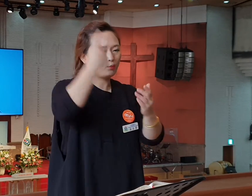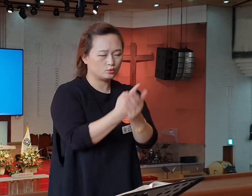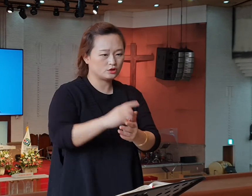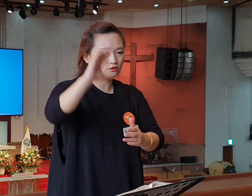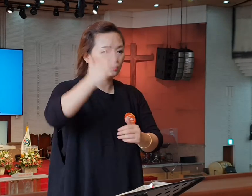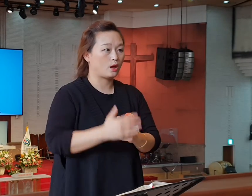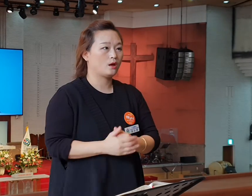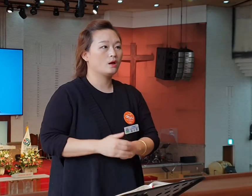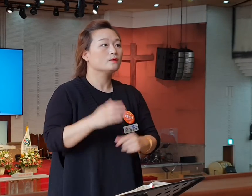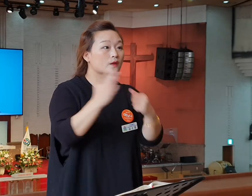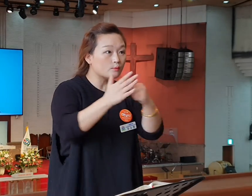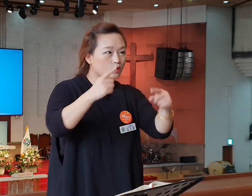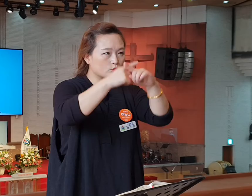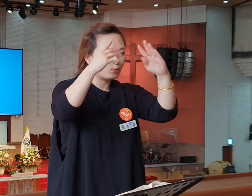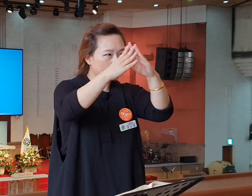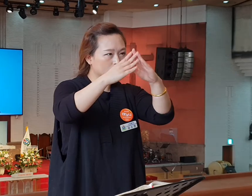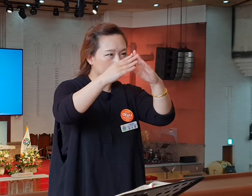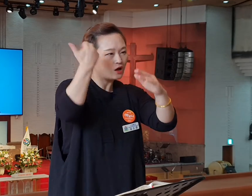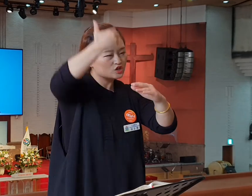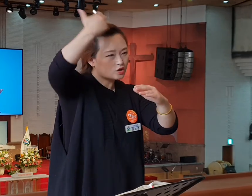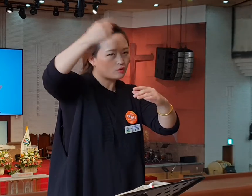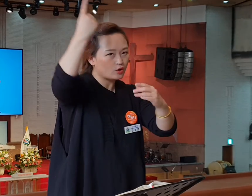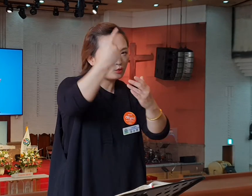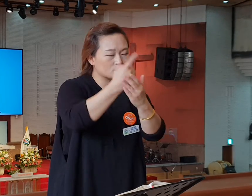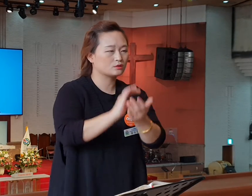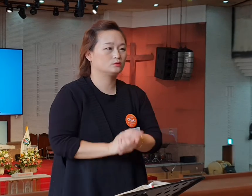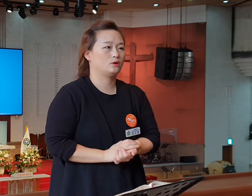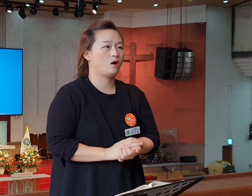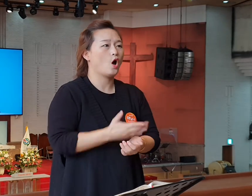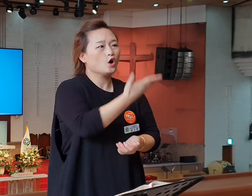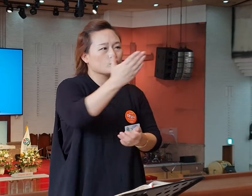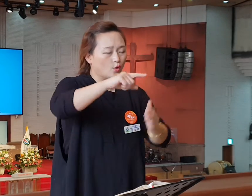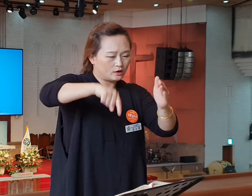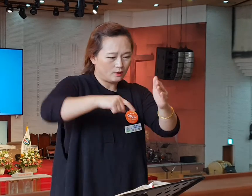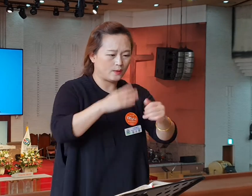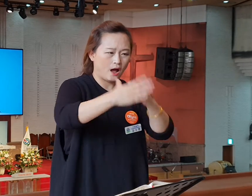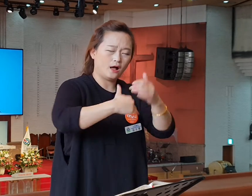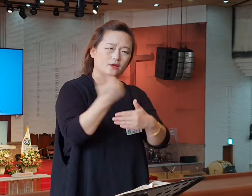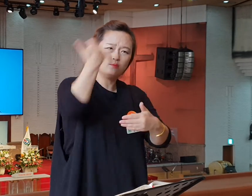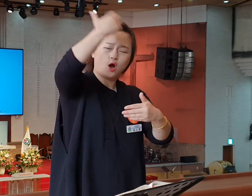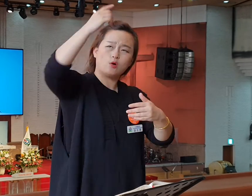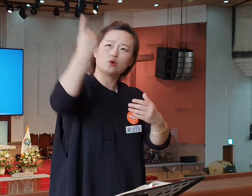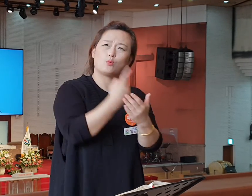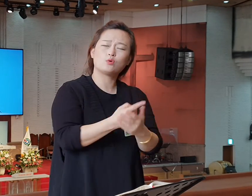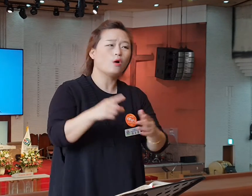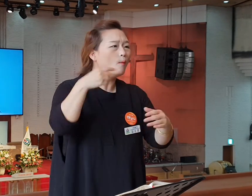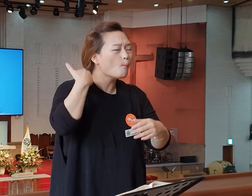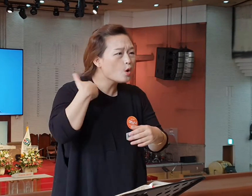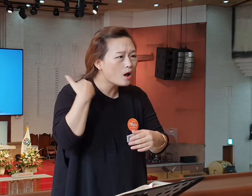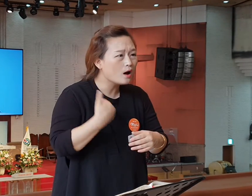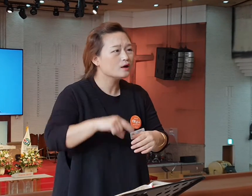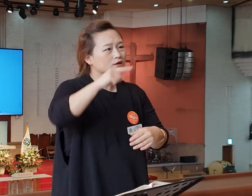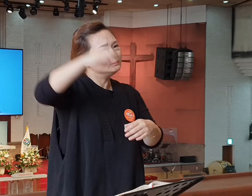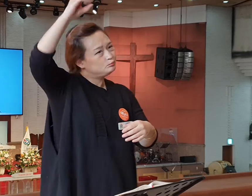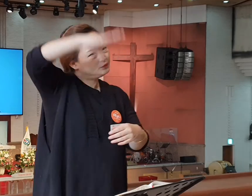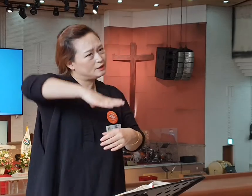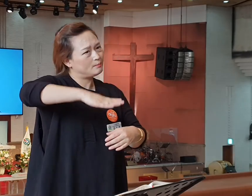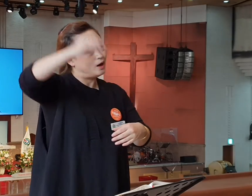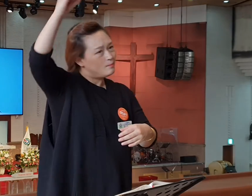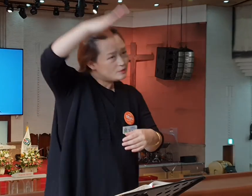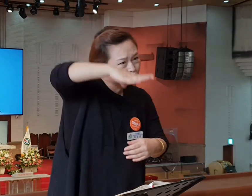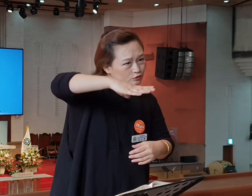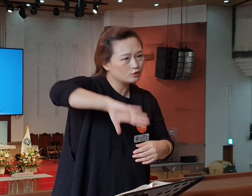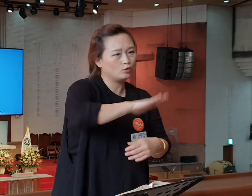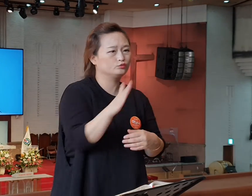뭐예요? 그 성령이 임하는 곳이에요. 너희 가운데 하나님의 영이 임하는 거 모르냐? 그 빛을 비추는 거 우리가 하는 일입니다. 주께서 교회를